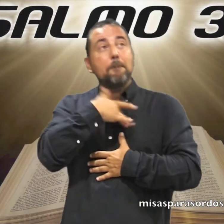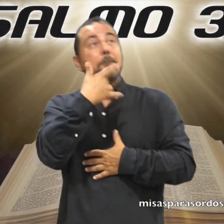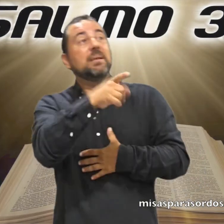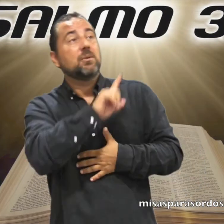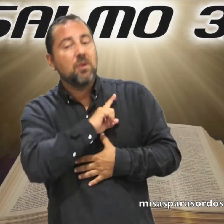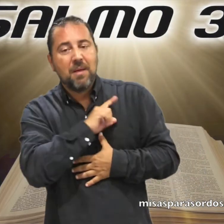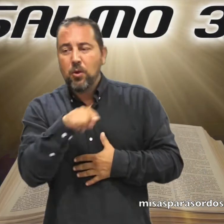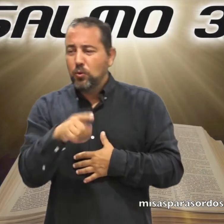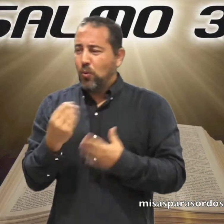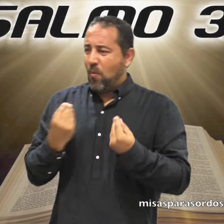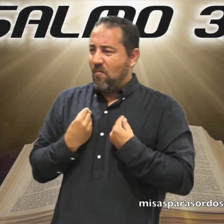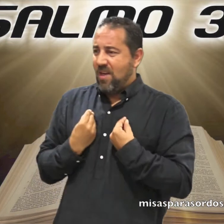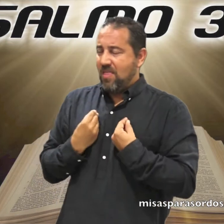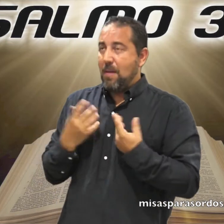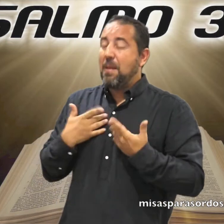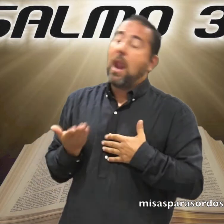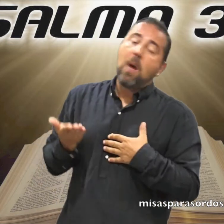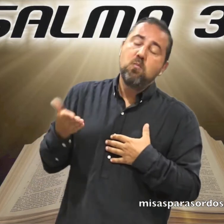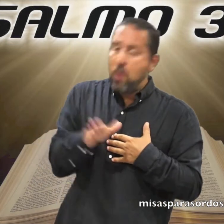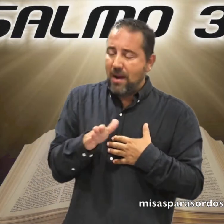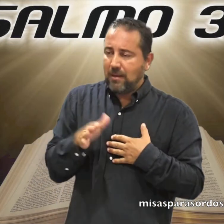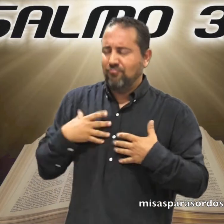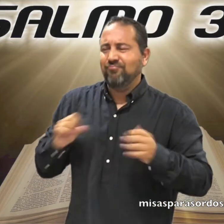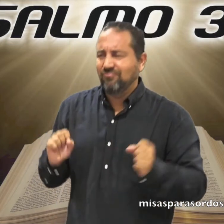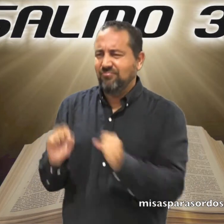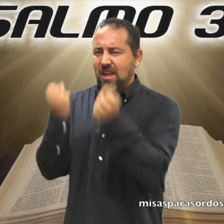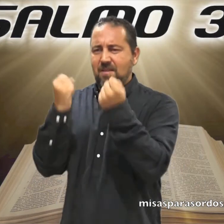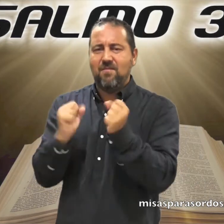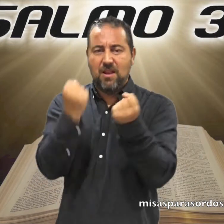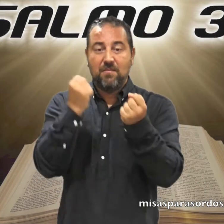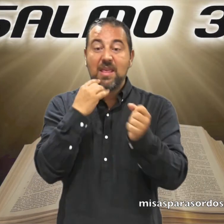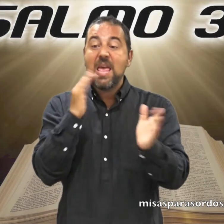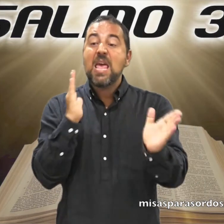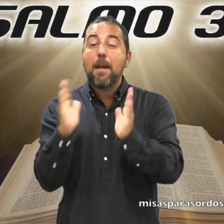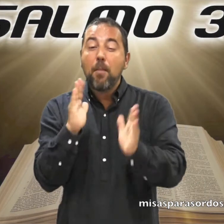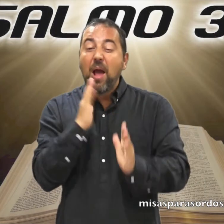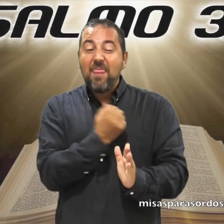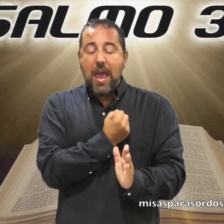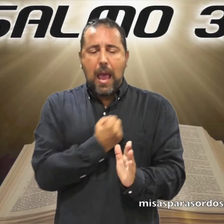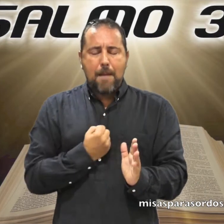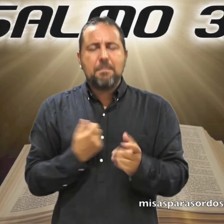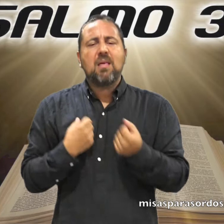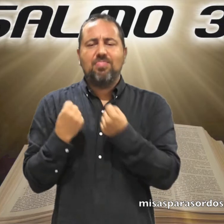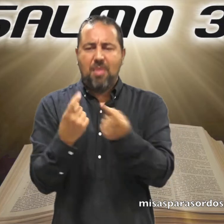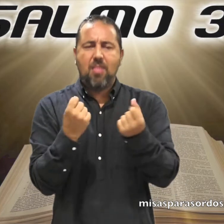misericordia Para librar sus vidas De la muerte Y reanimarlos En tiempo de hambre